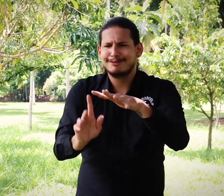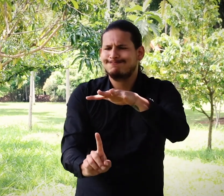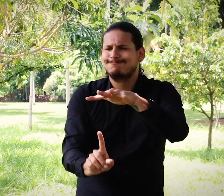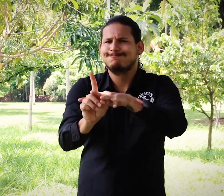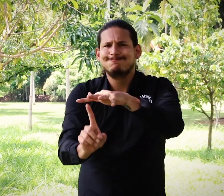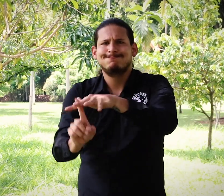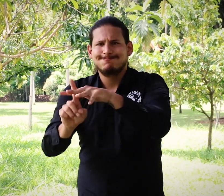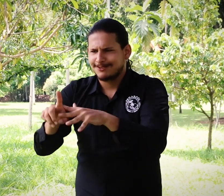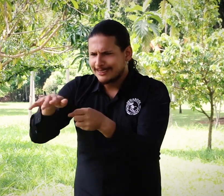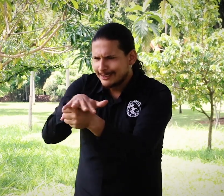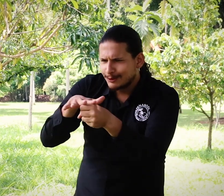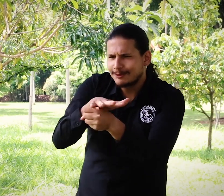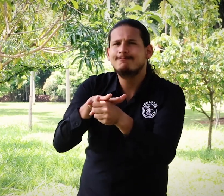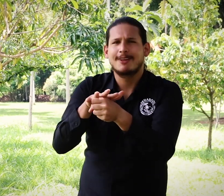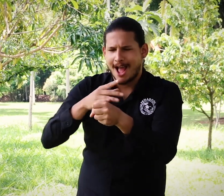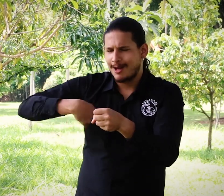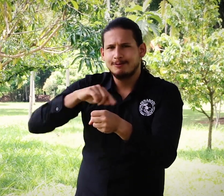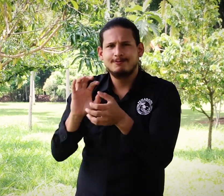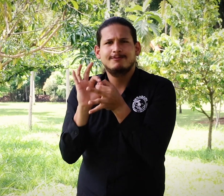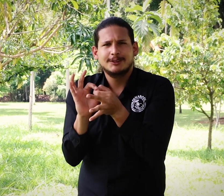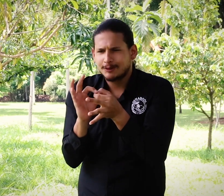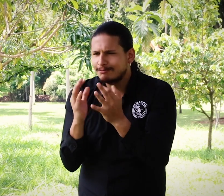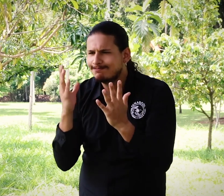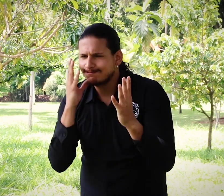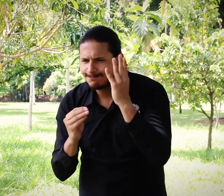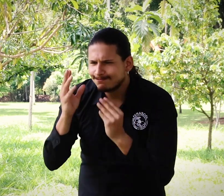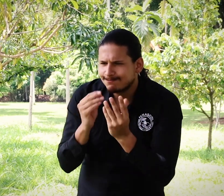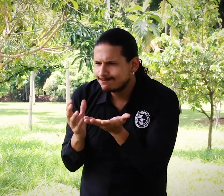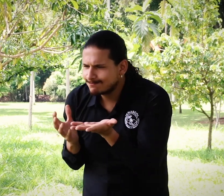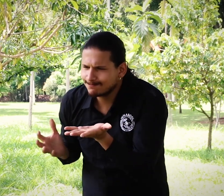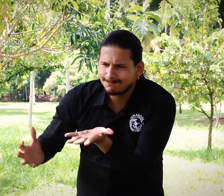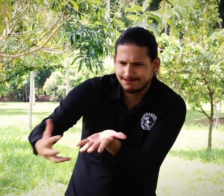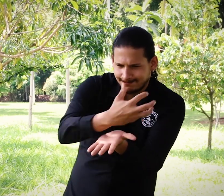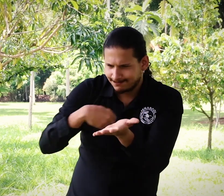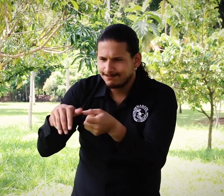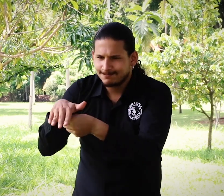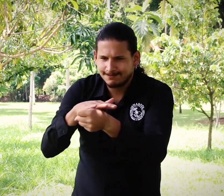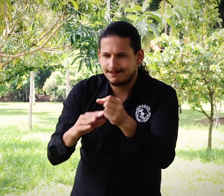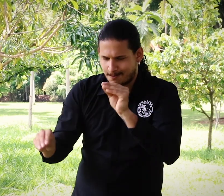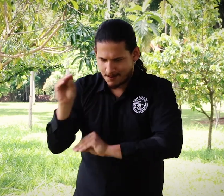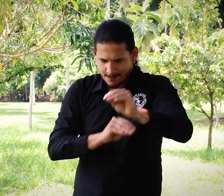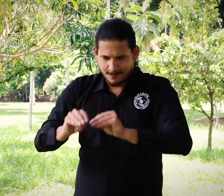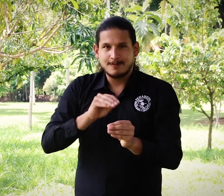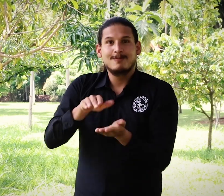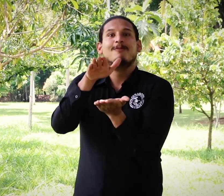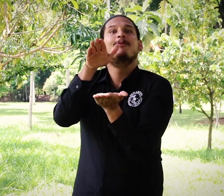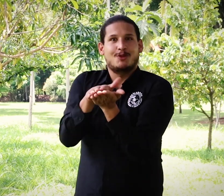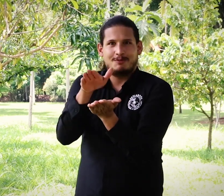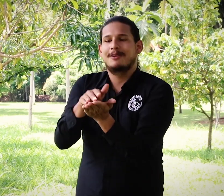por las diferentes situaciones que ocurrían. FENASCOL recogió todas estas experiencias y realizó un documento,